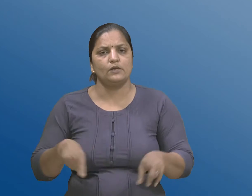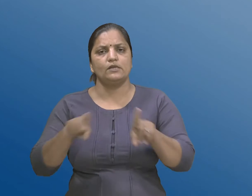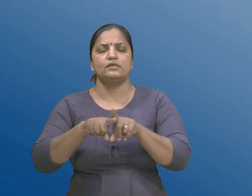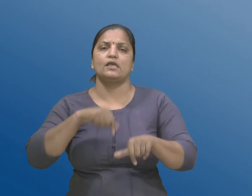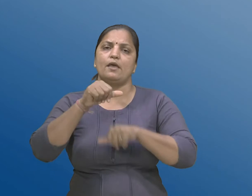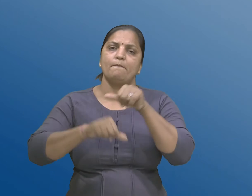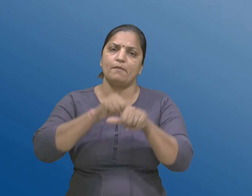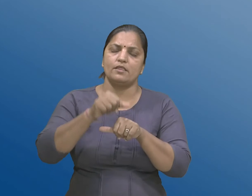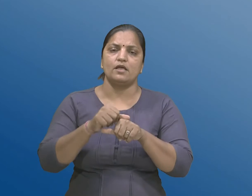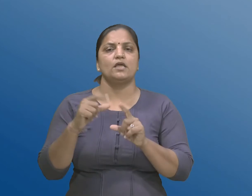करवामा आवशे